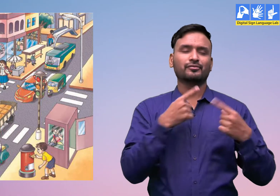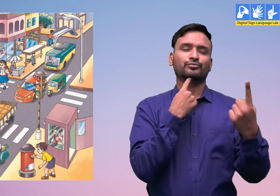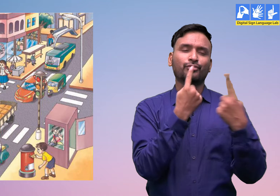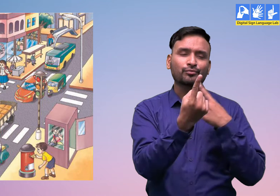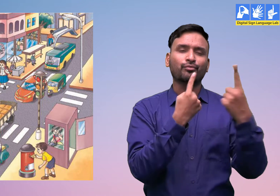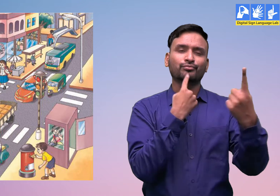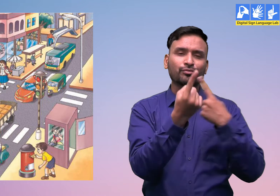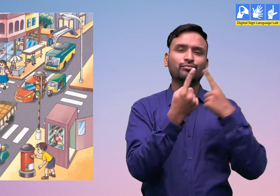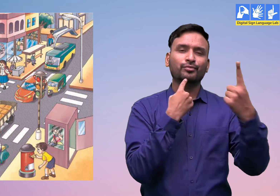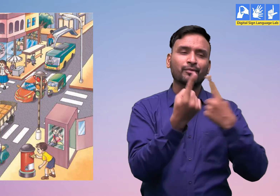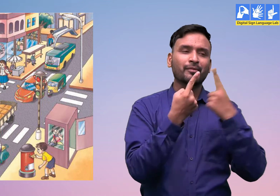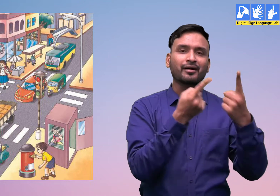हुआ